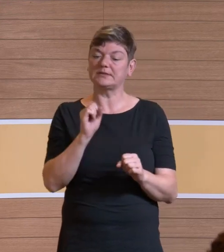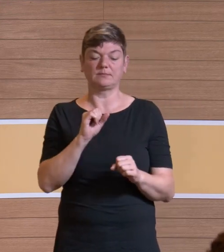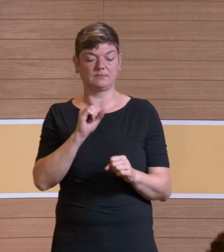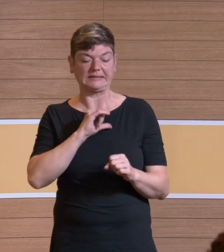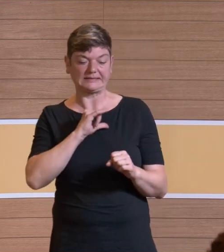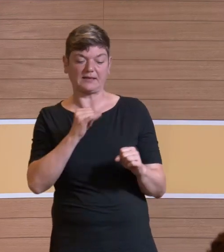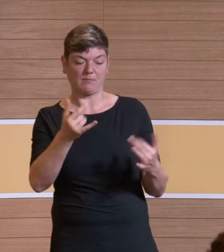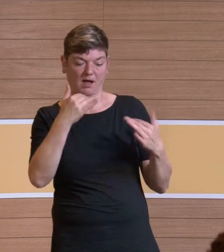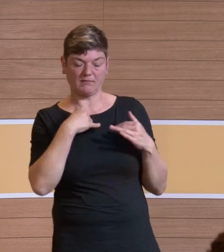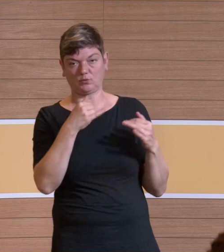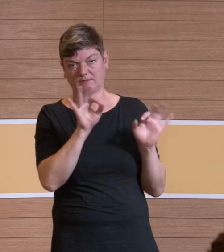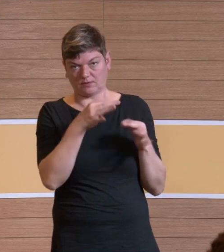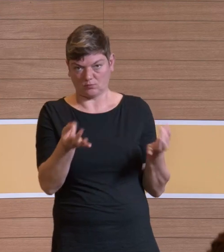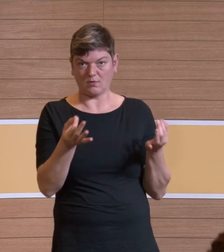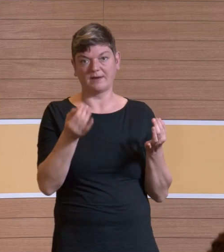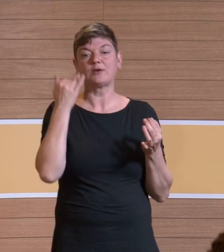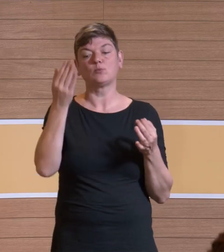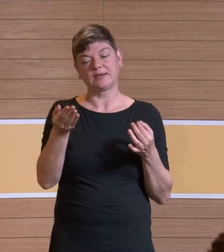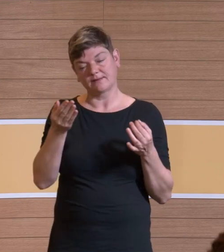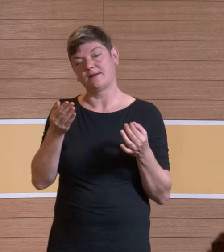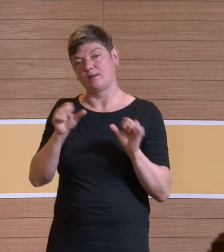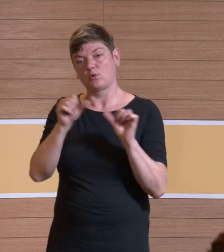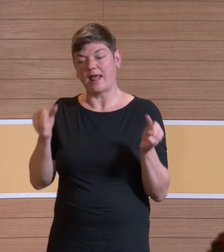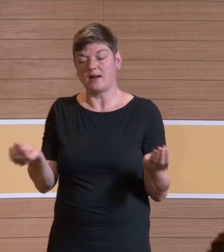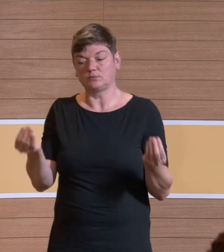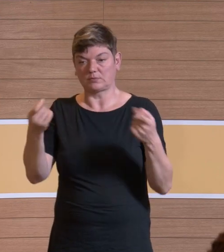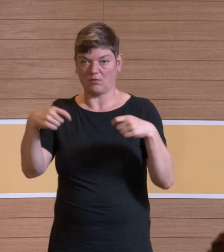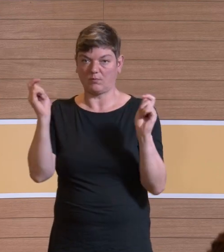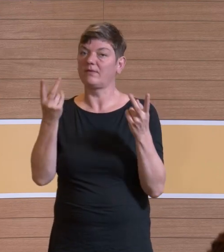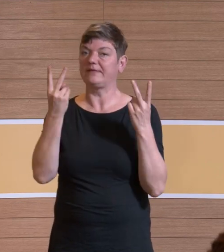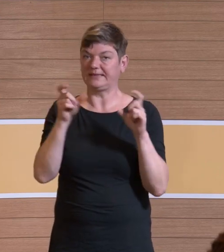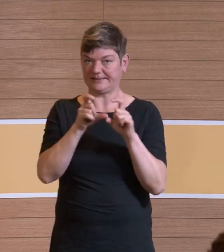zur Verbesserung durchführen will, ist das ein ganz wesentlicher Punkt nochmal.